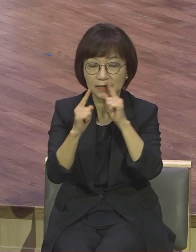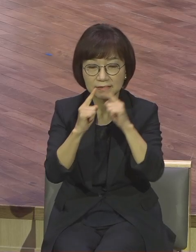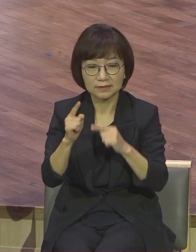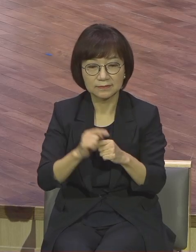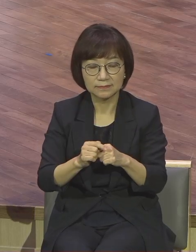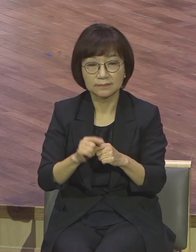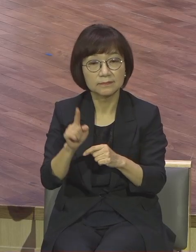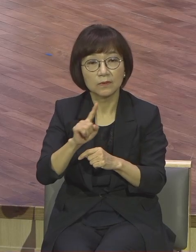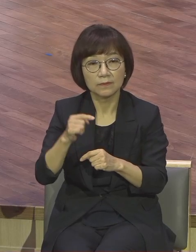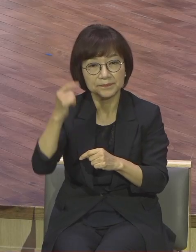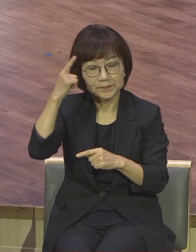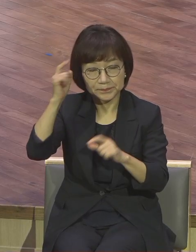기도하라